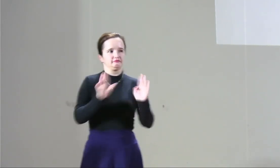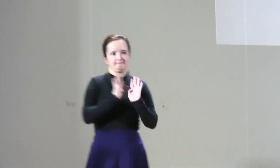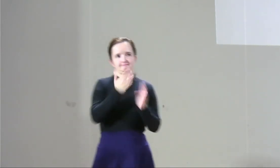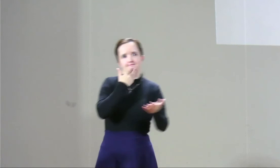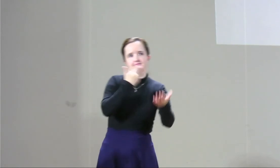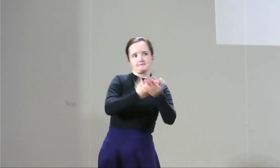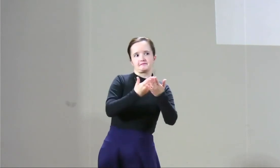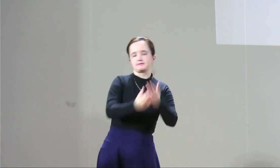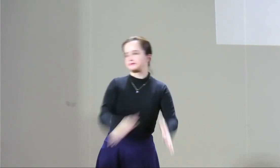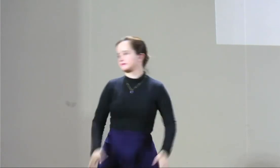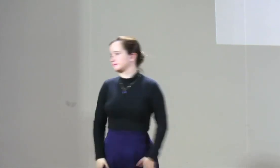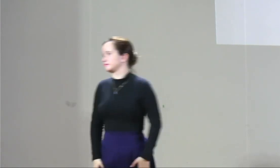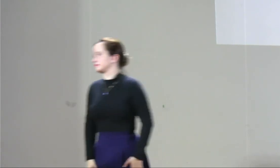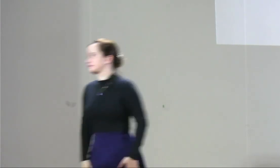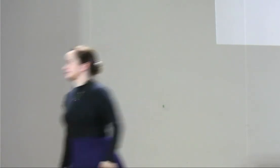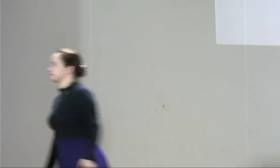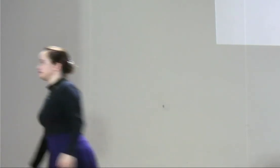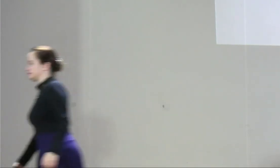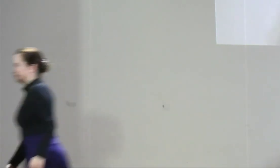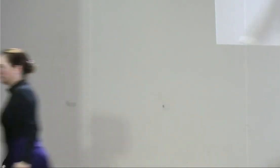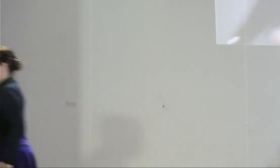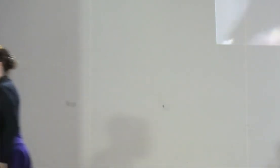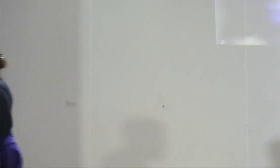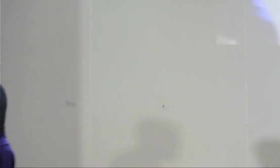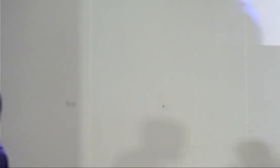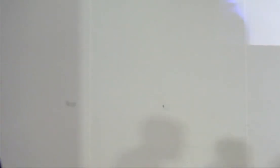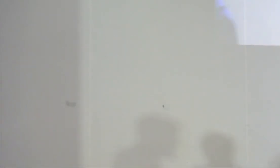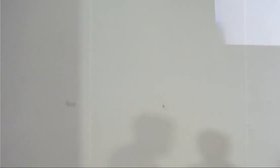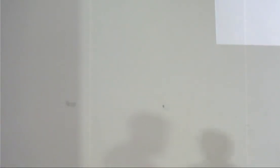que tenemos de hacer esa participación de hacer esa incidencia ante el estado